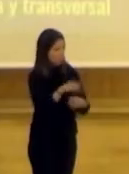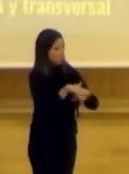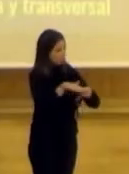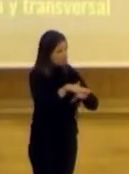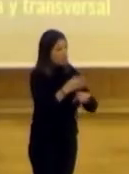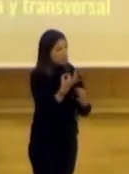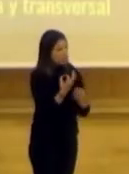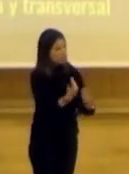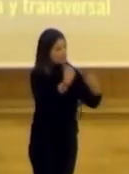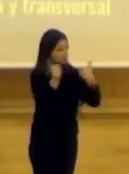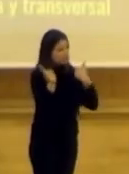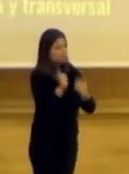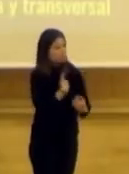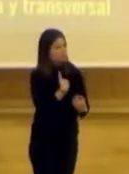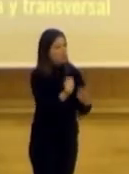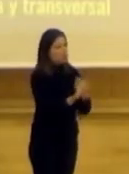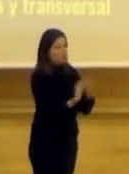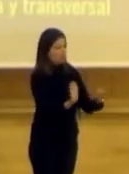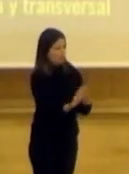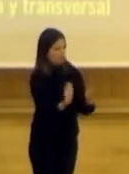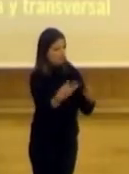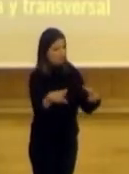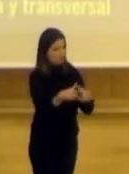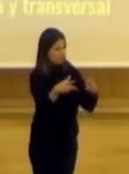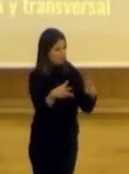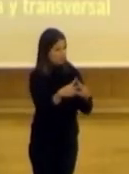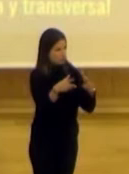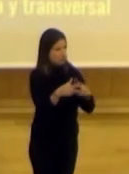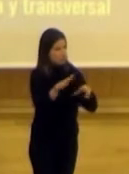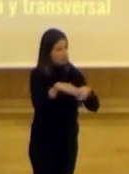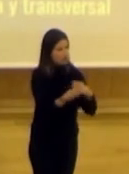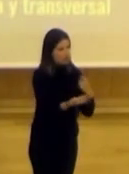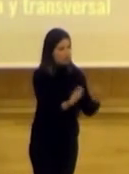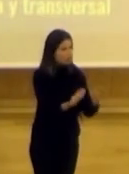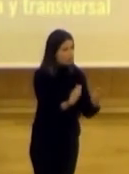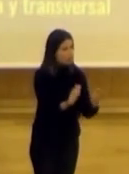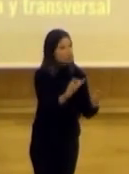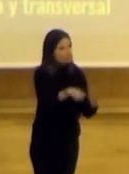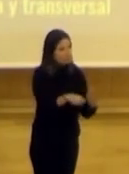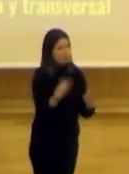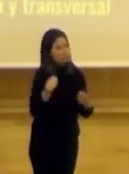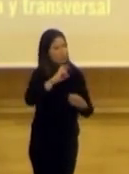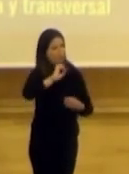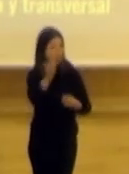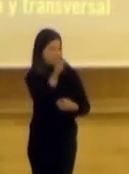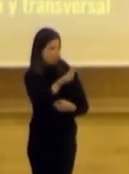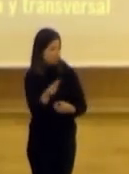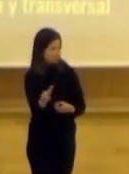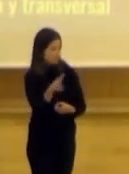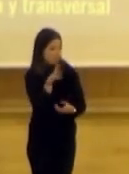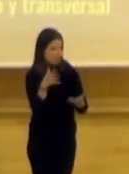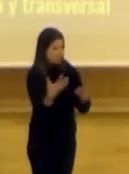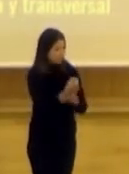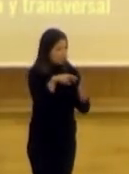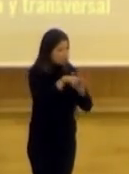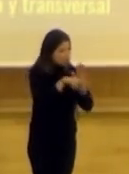compete asumir un rol de coordinación en la sociedad, pero va a coordinarse, a su vez, con otros actores, porque no tiene todos los